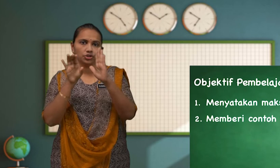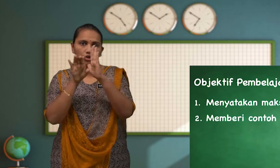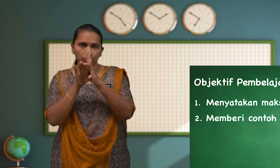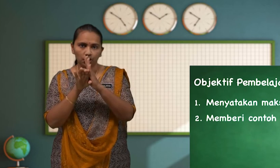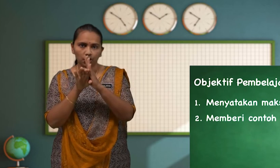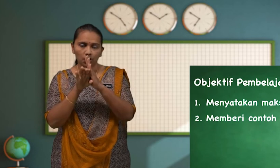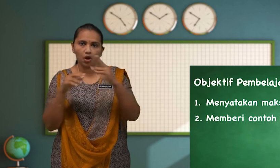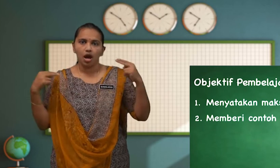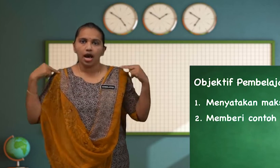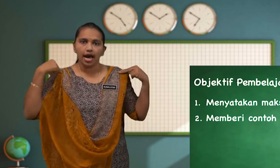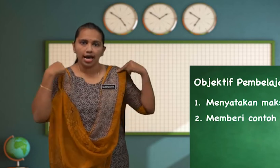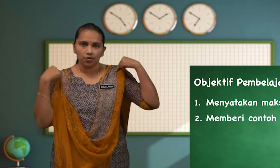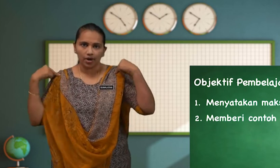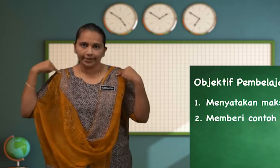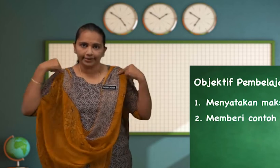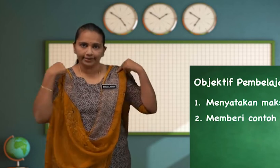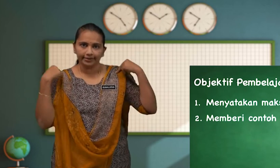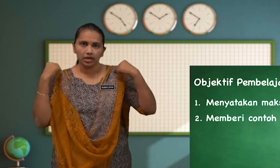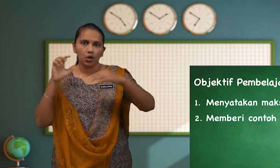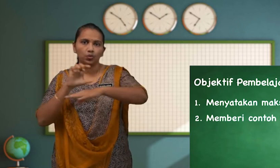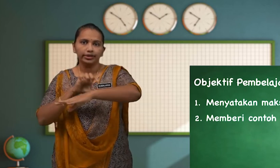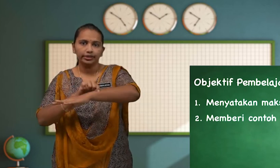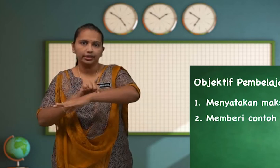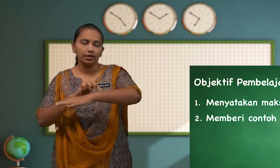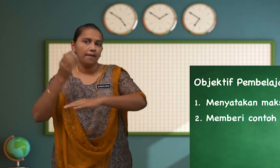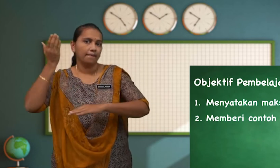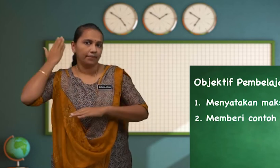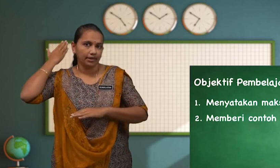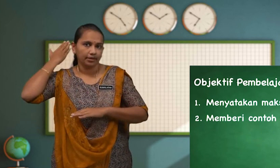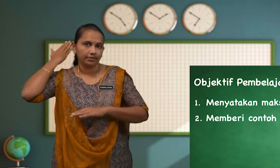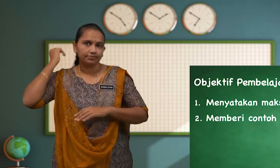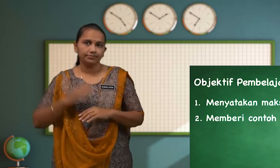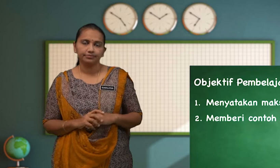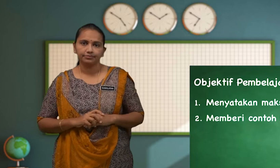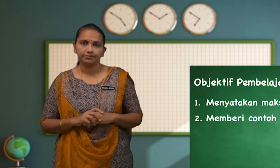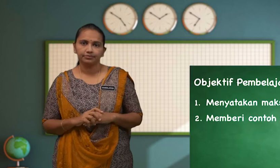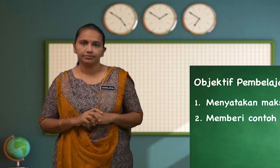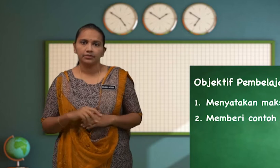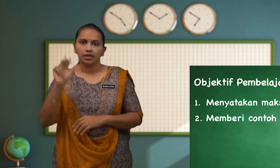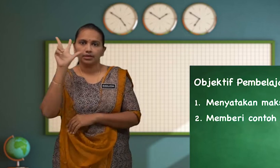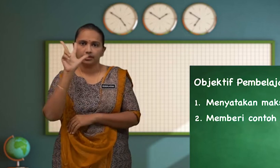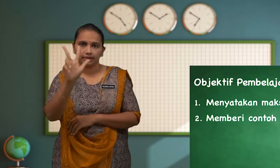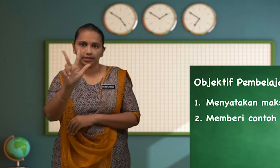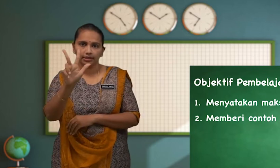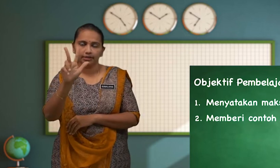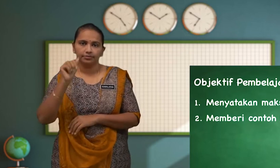contoh Haiwan Wertebrata Ketiga,